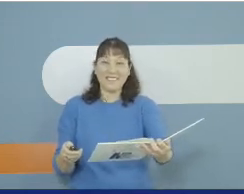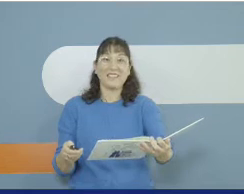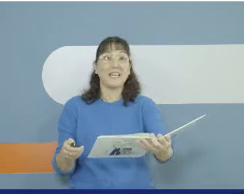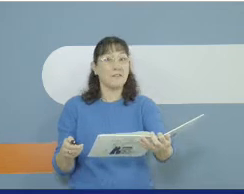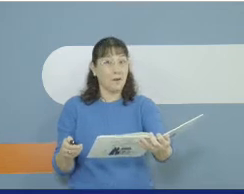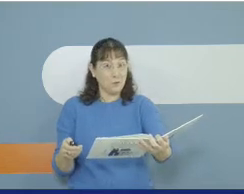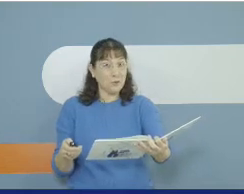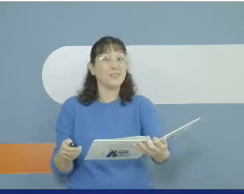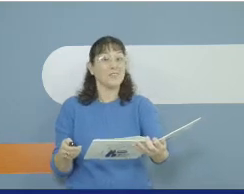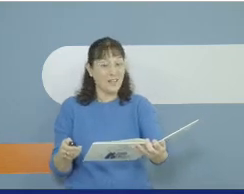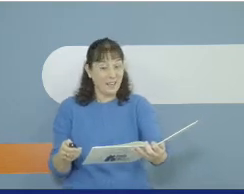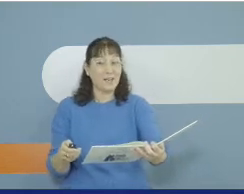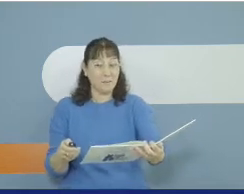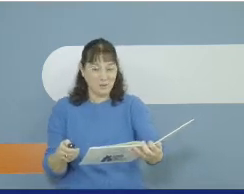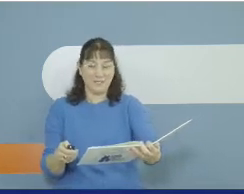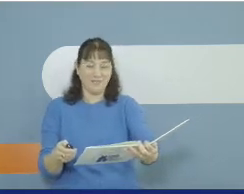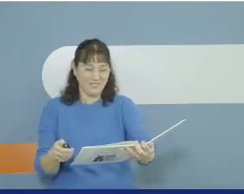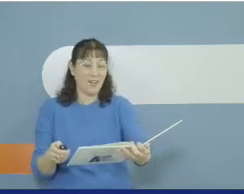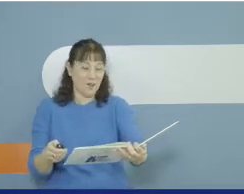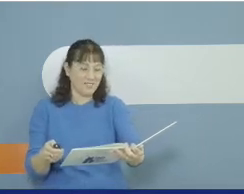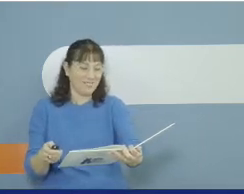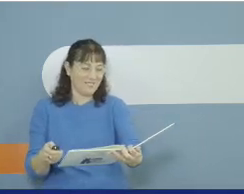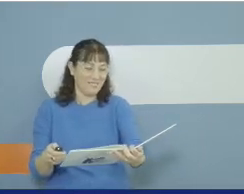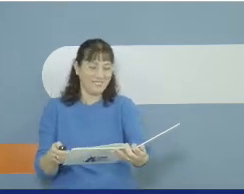כלב חמוד שהלך לאיבוד